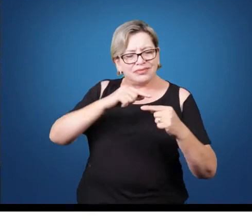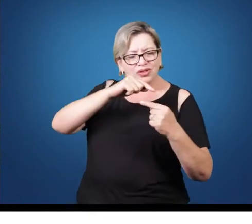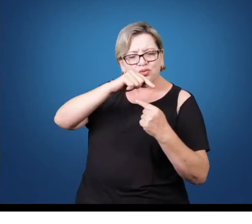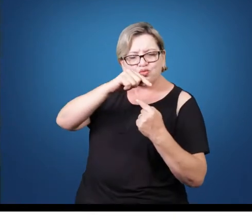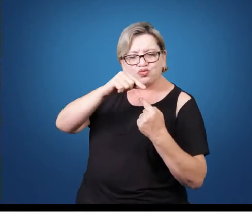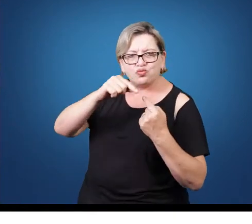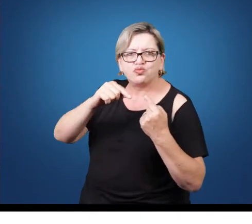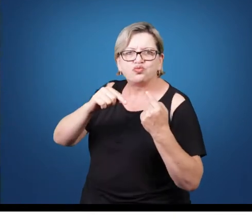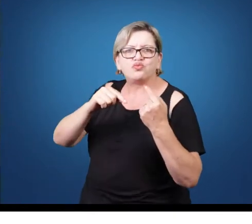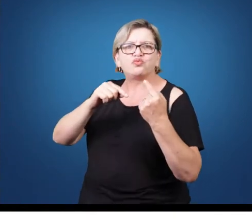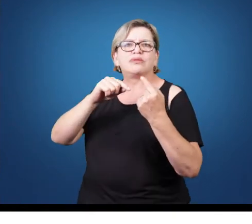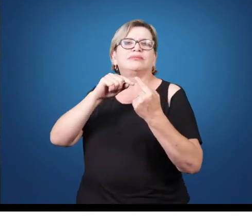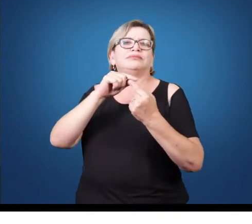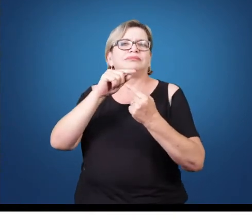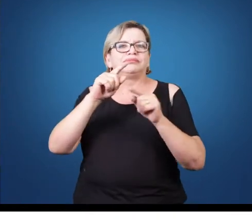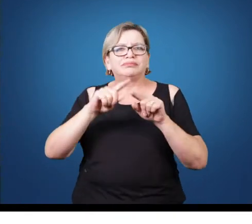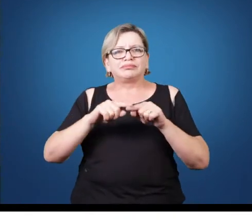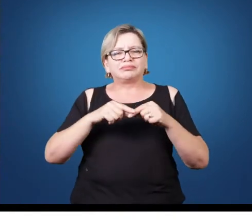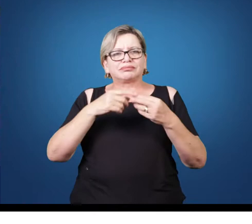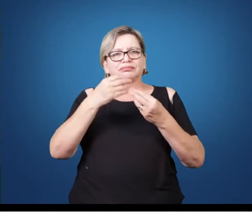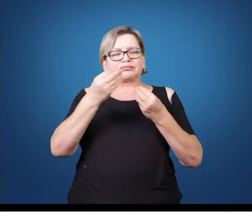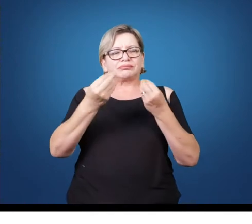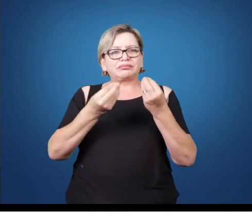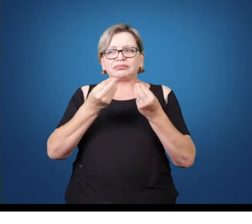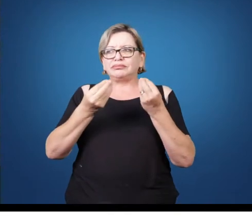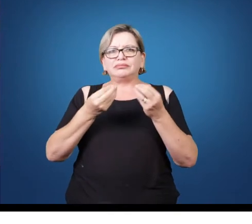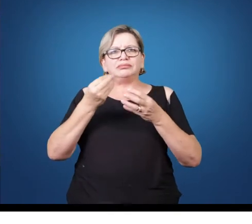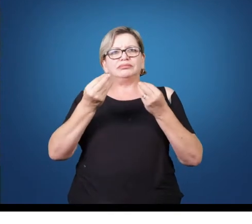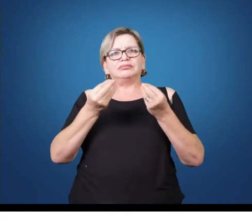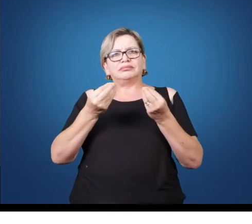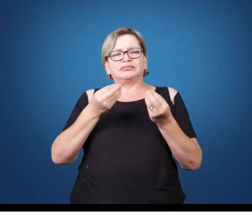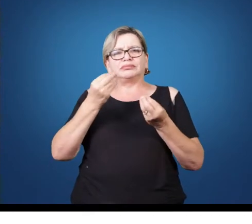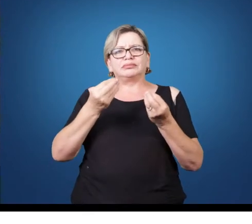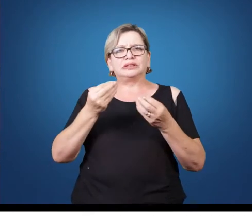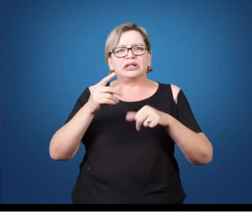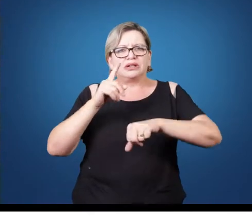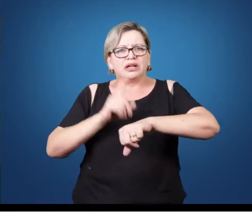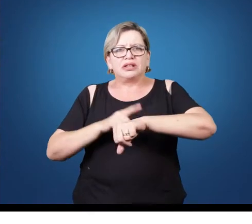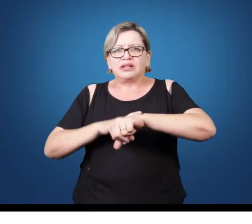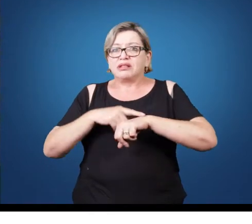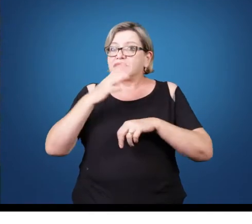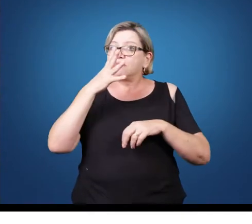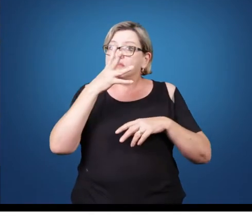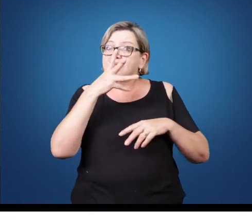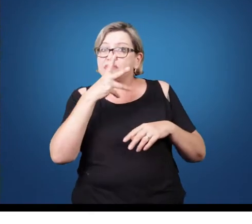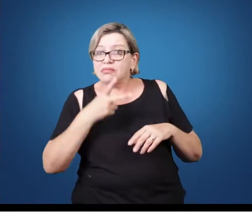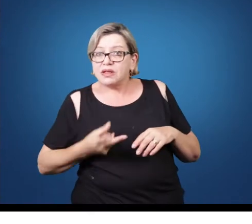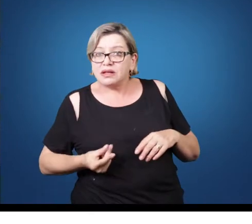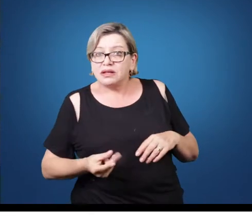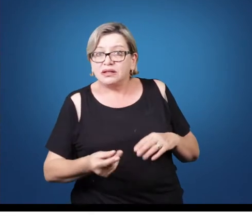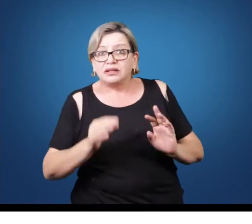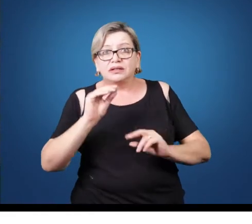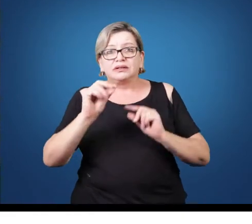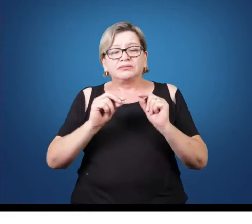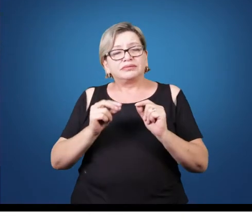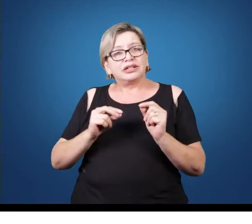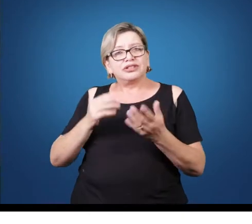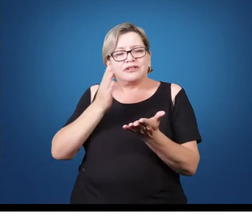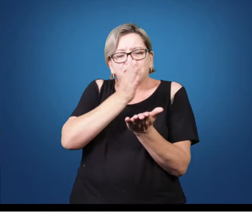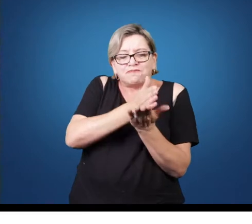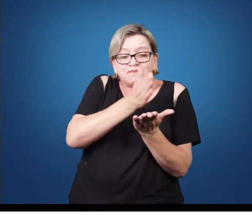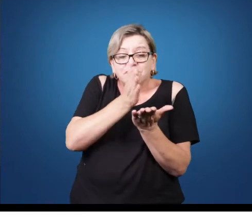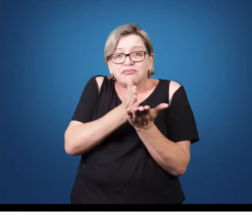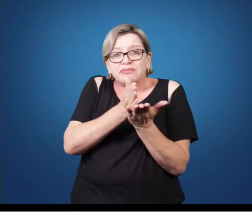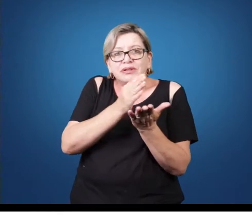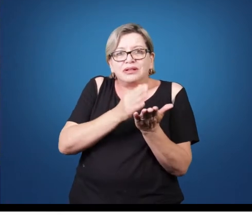também são sobrepostas, mas de maneira que é tanto tempo que dura uma prática comum que você consegue estabelecer esses